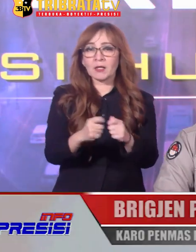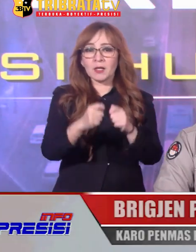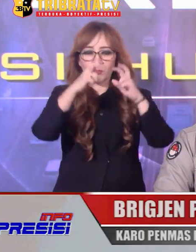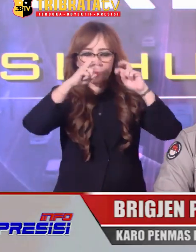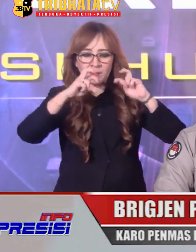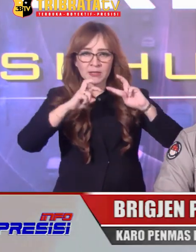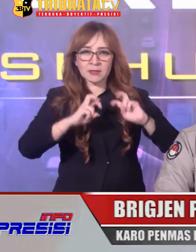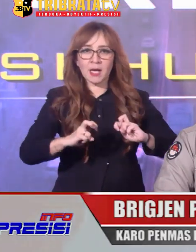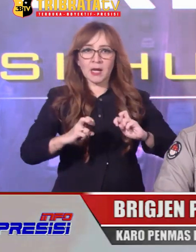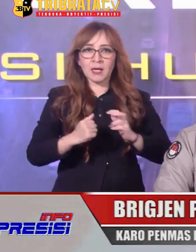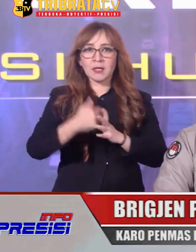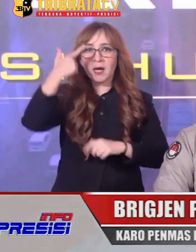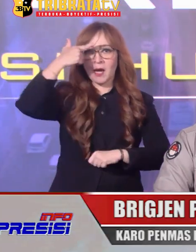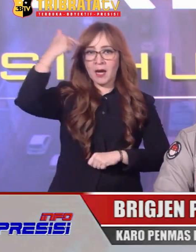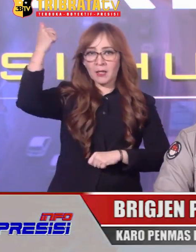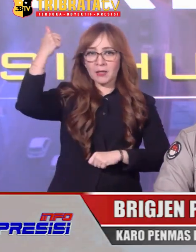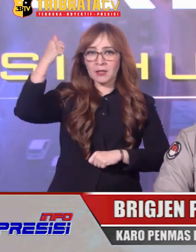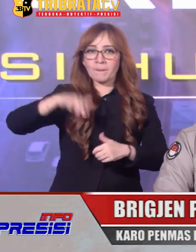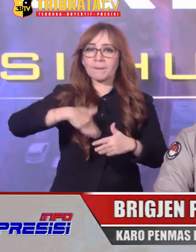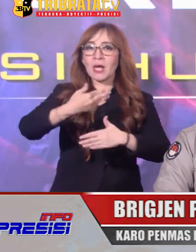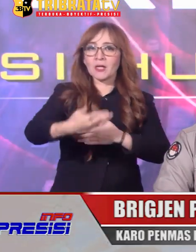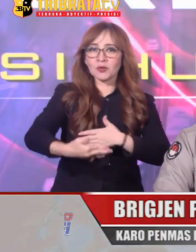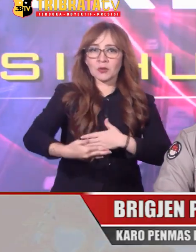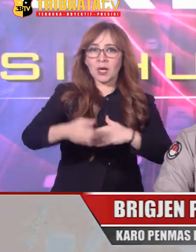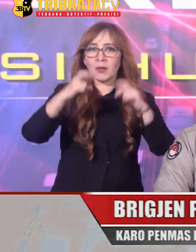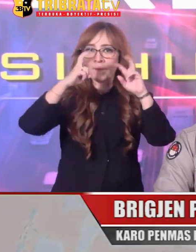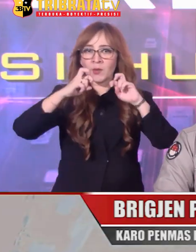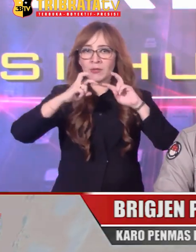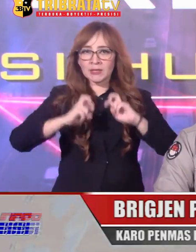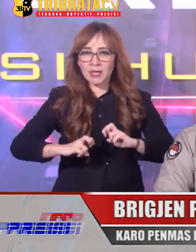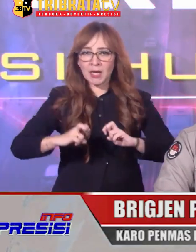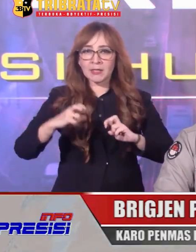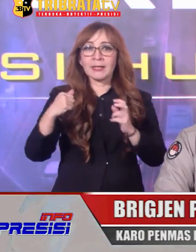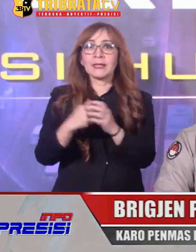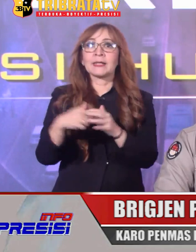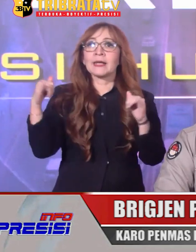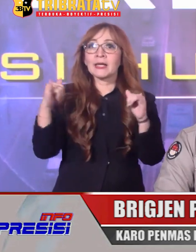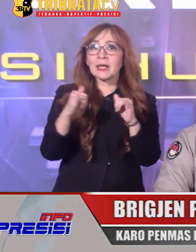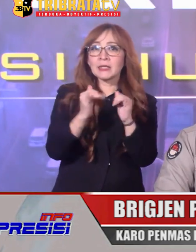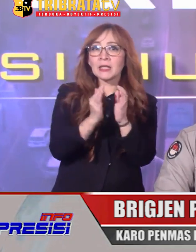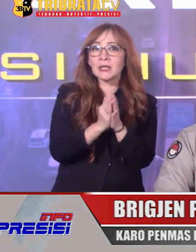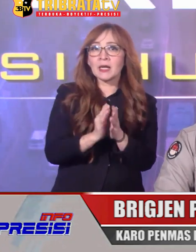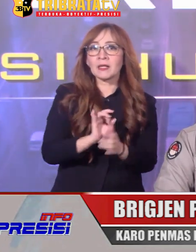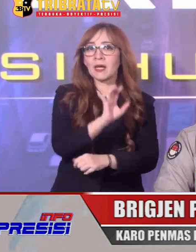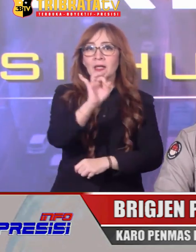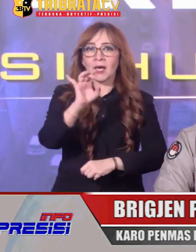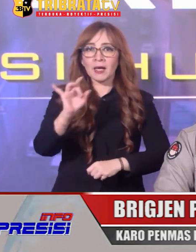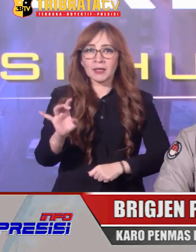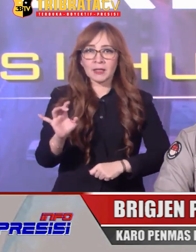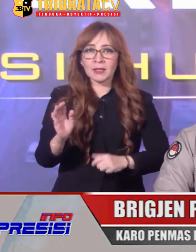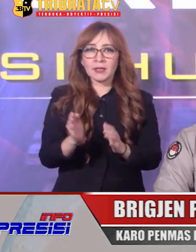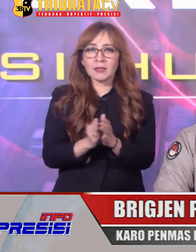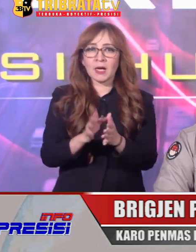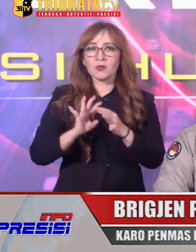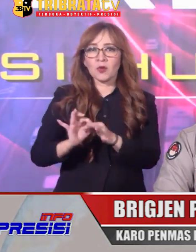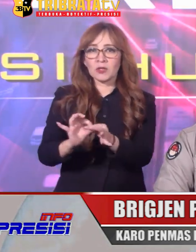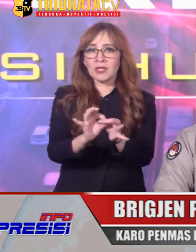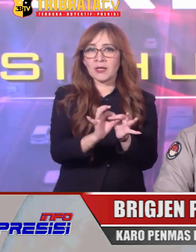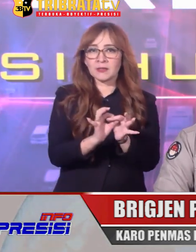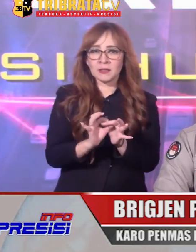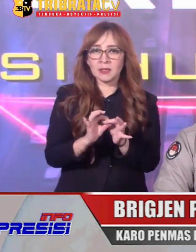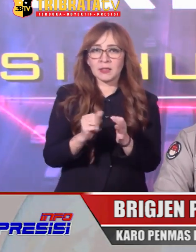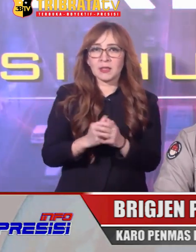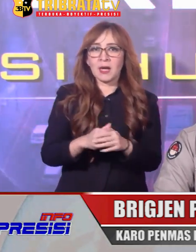pemeriksaan terhadap ahli Melanjutkan pemeriksaan terhadap pihak yayasan Dan pihak terkait lainnya Akan melaksanakan koordinasi dengan